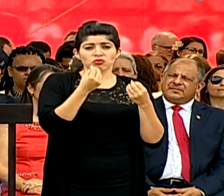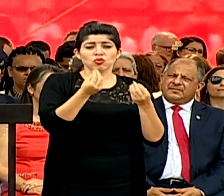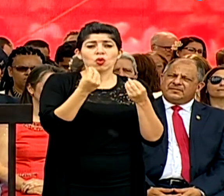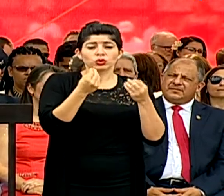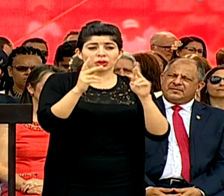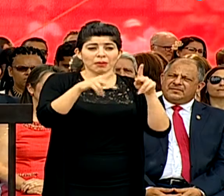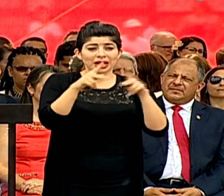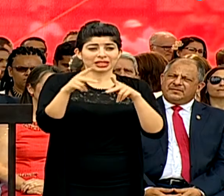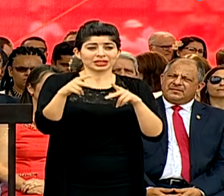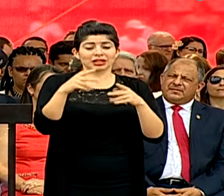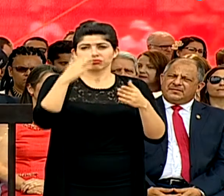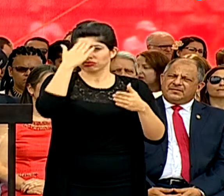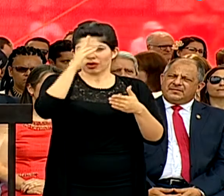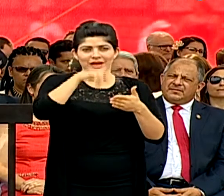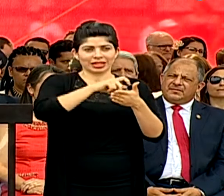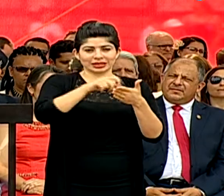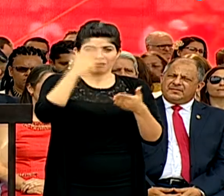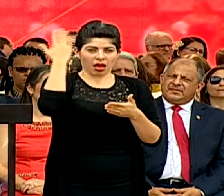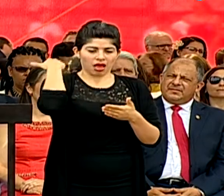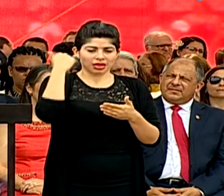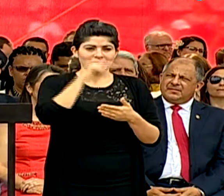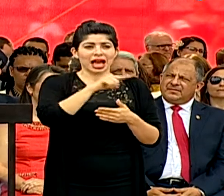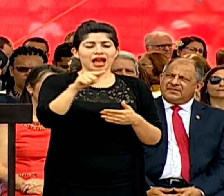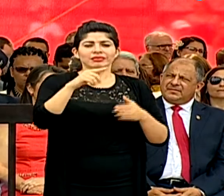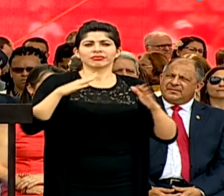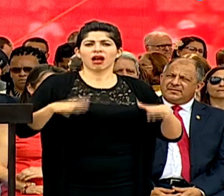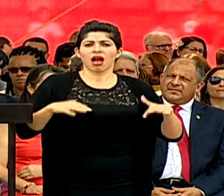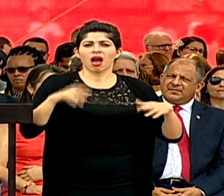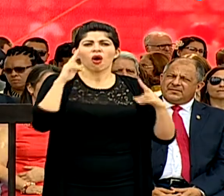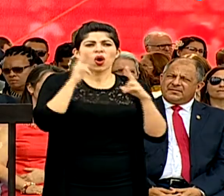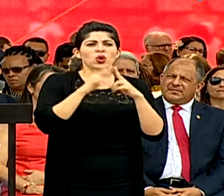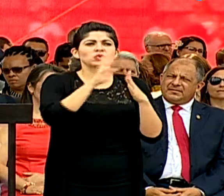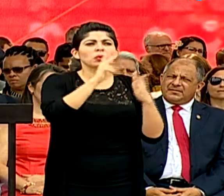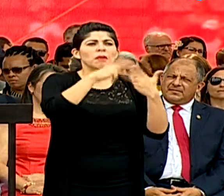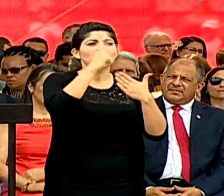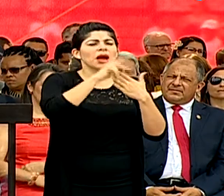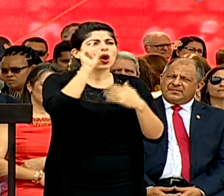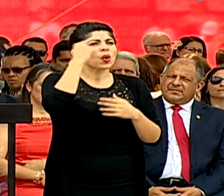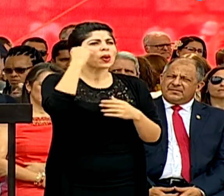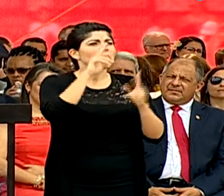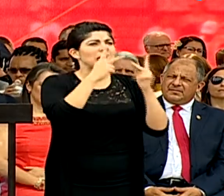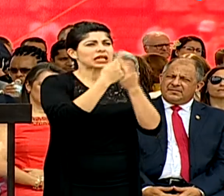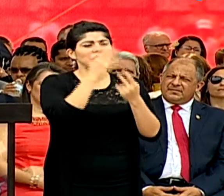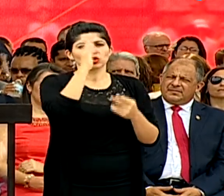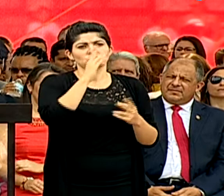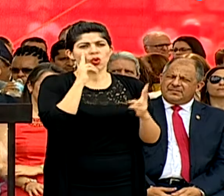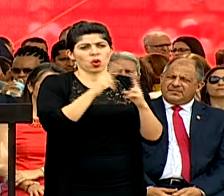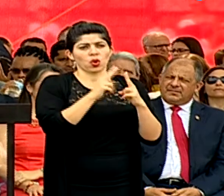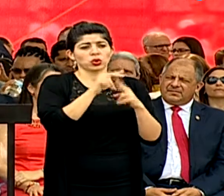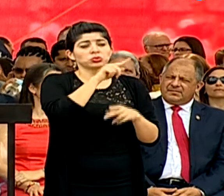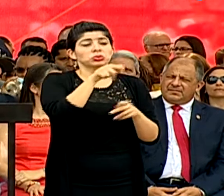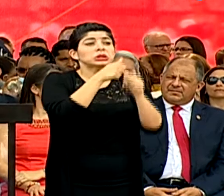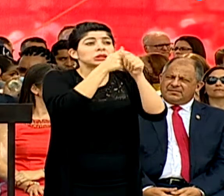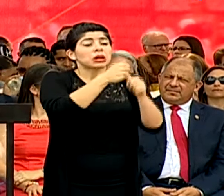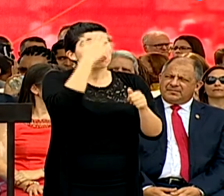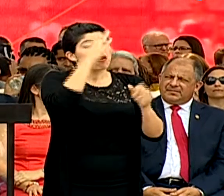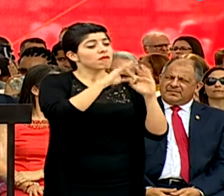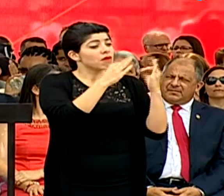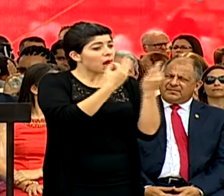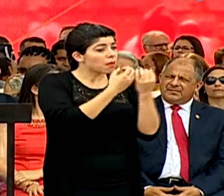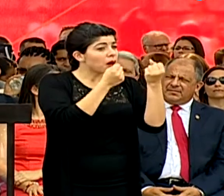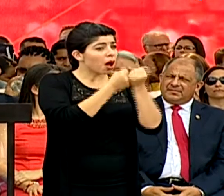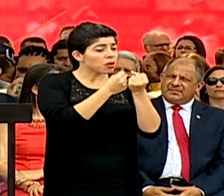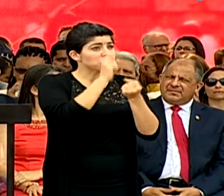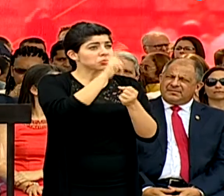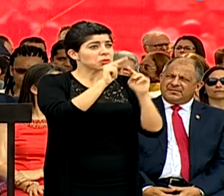población era analfabeta. Ellos desconocían del plan de gobierno de sus partidos. Ya que muchos lo seguían porque sus familias apoyaban